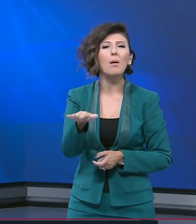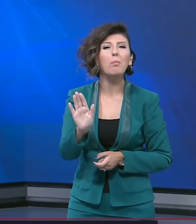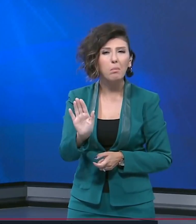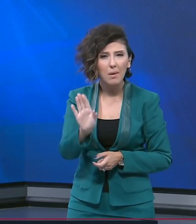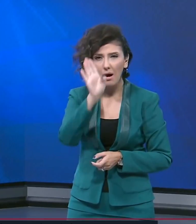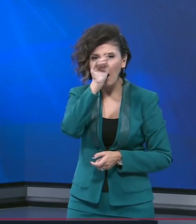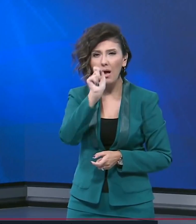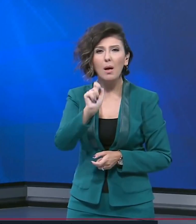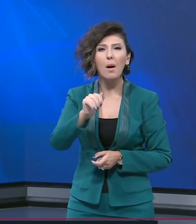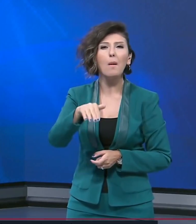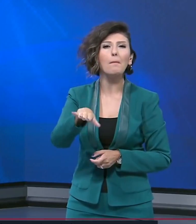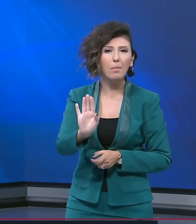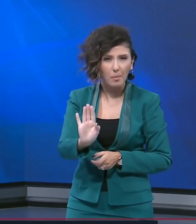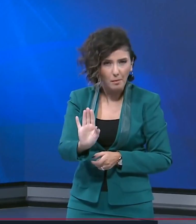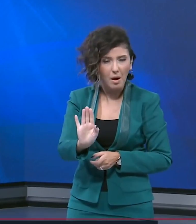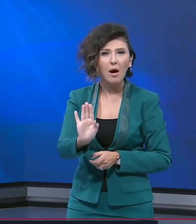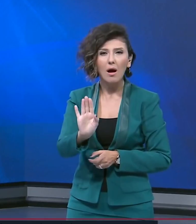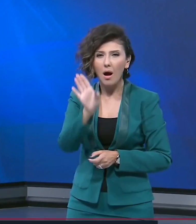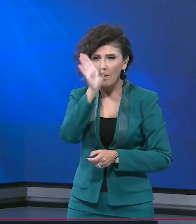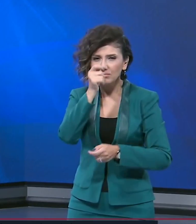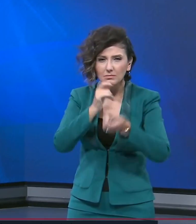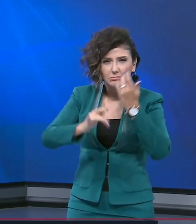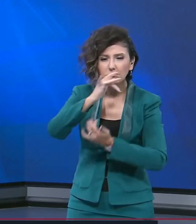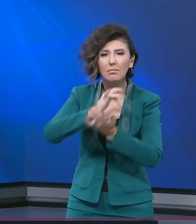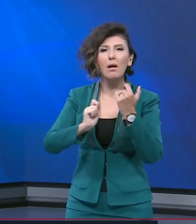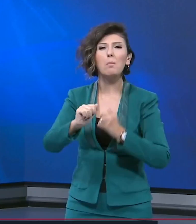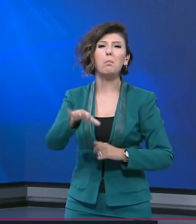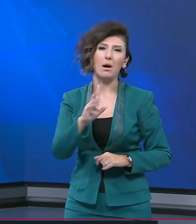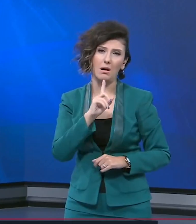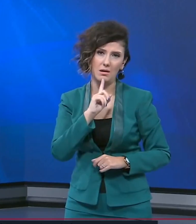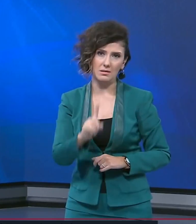güreşmemeli, saman altından su yürütülmemeli dedi.